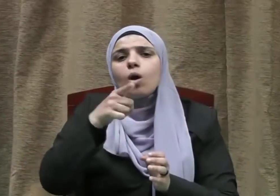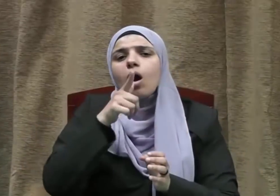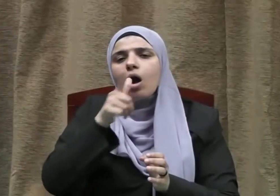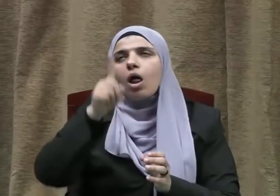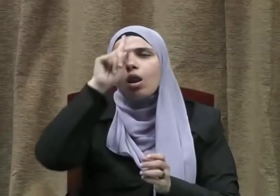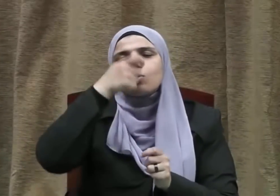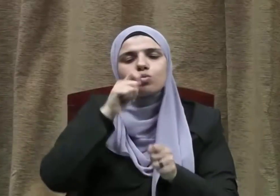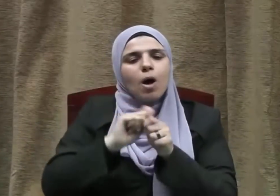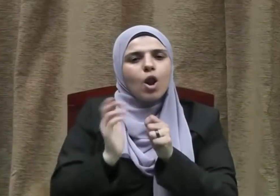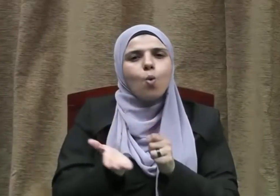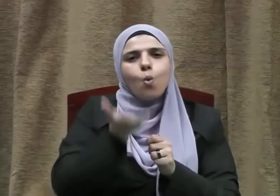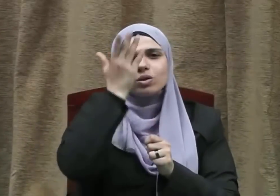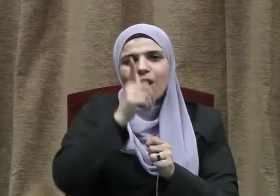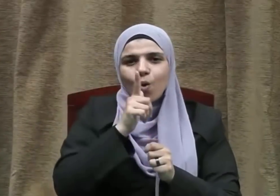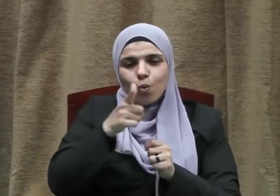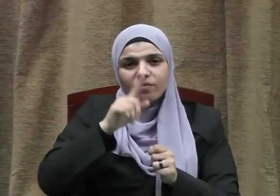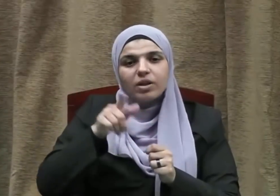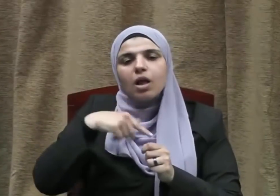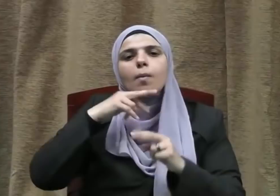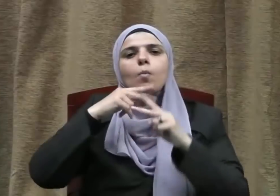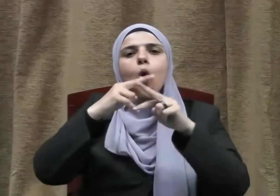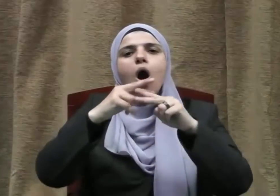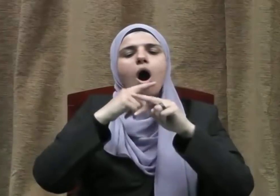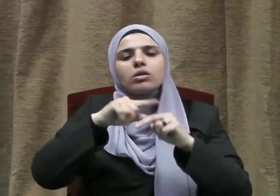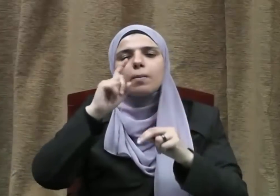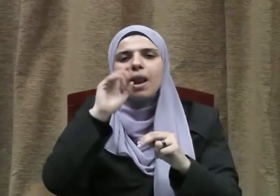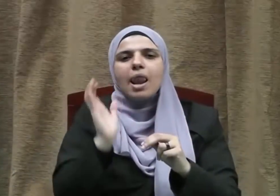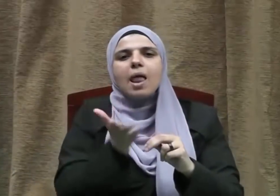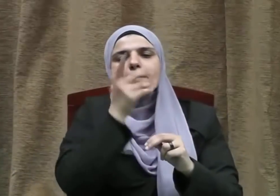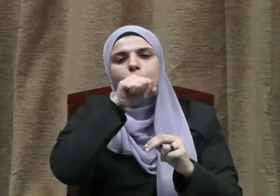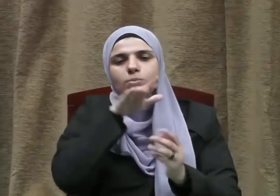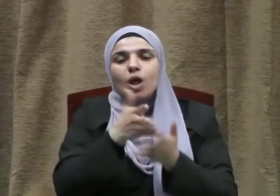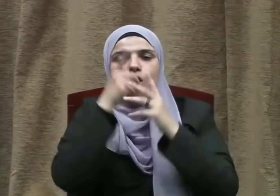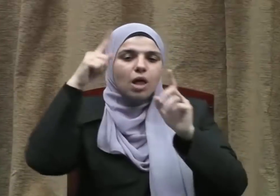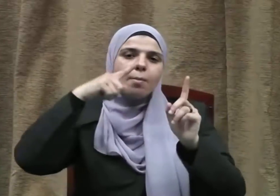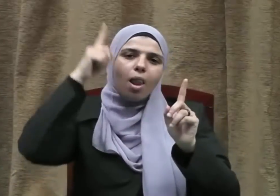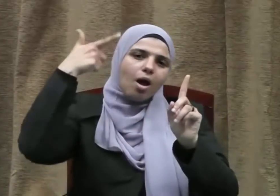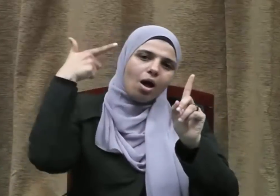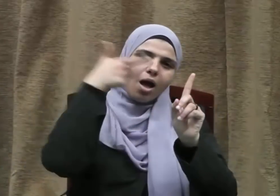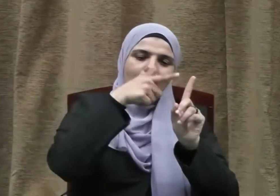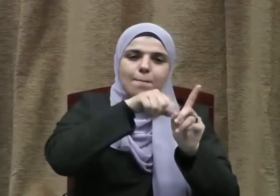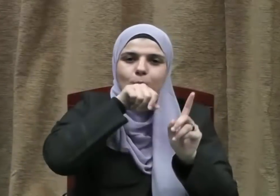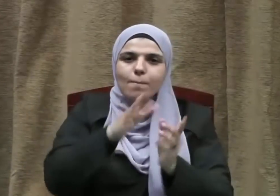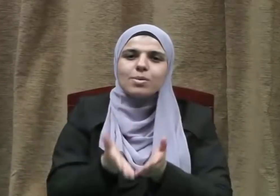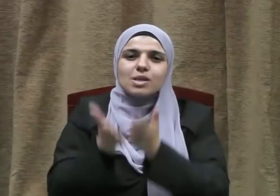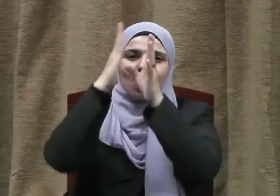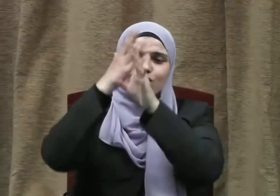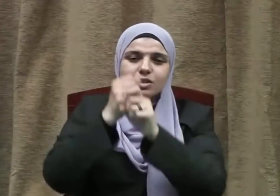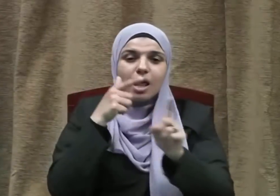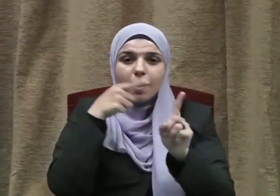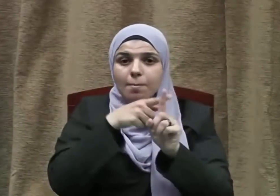حيث يقول الحق سبحانه مخاطباً نبيه صلى الله عليه وسلم